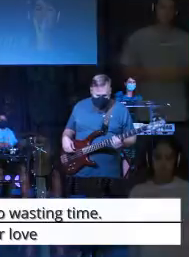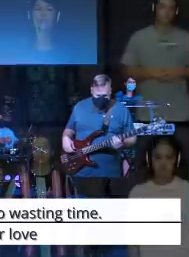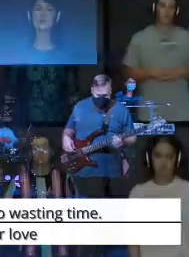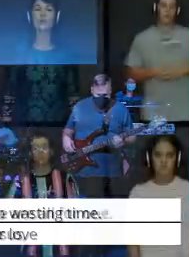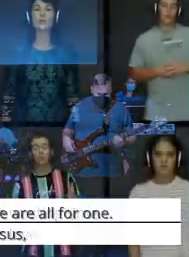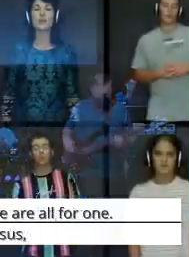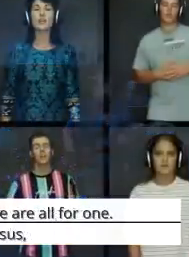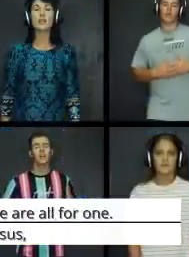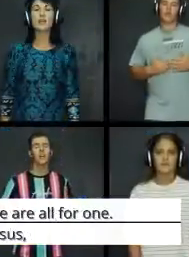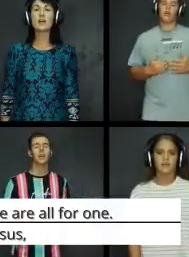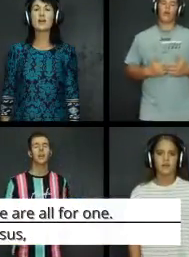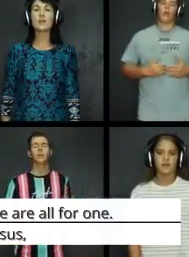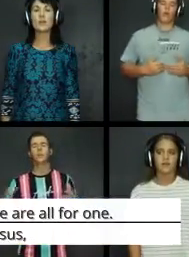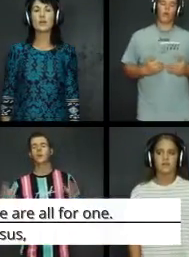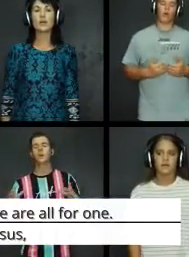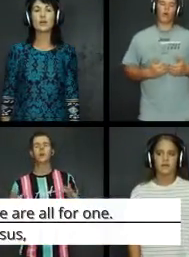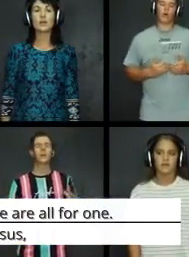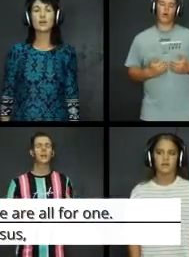cause we are one